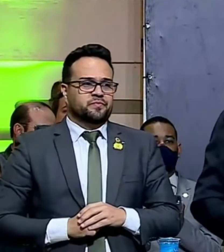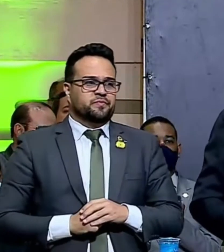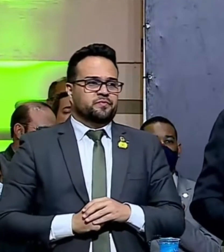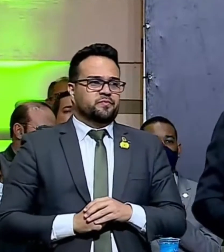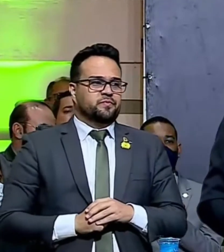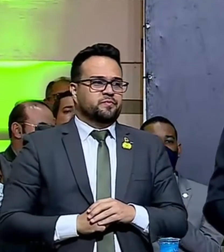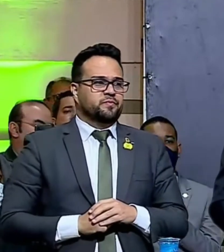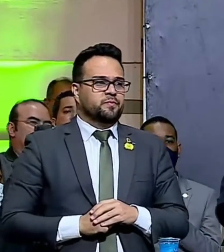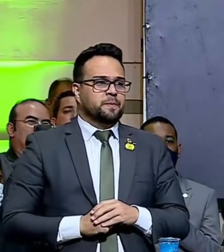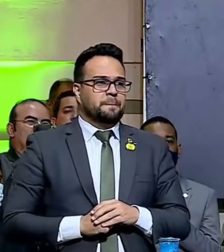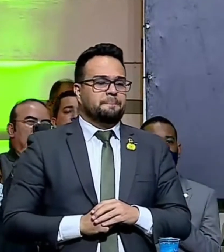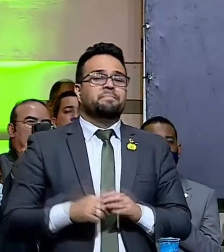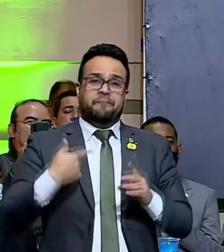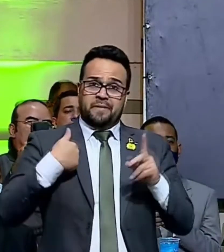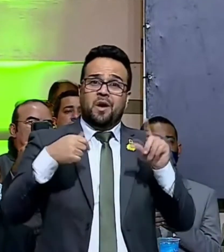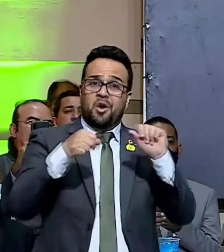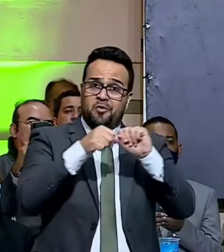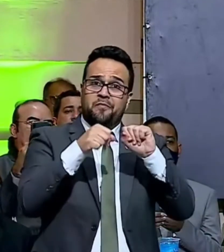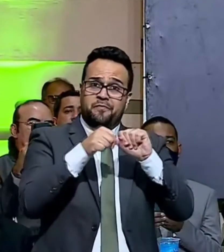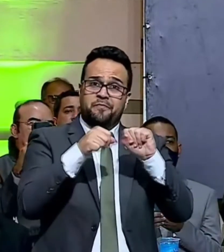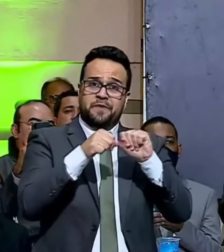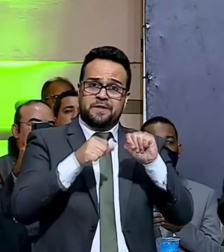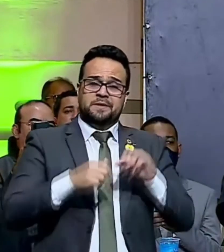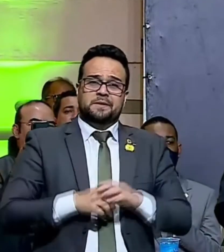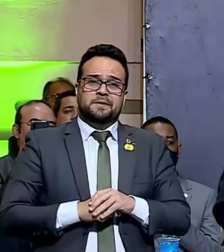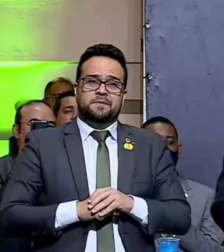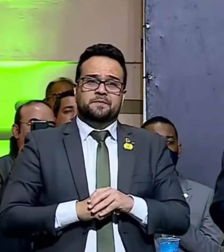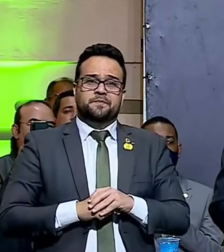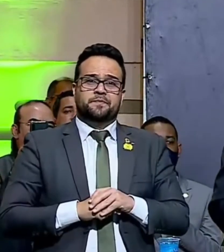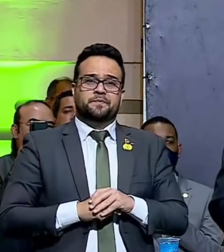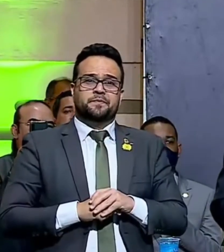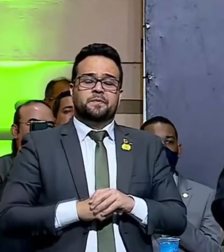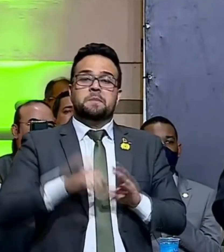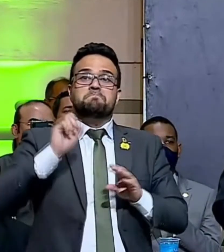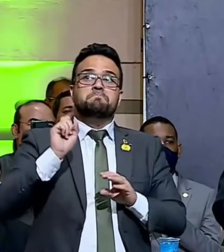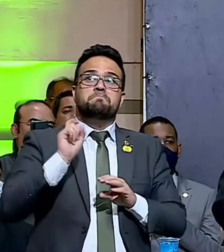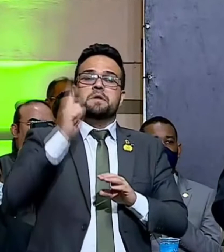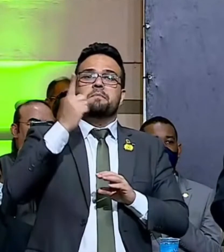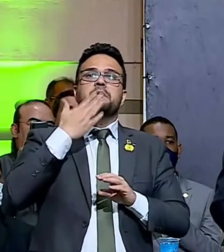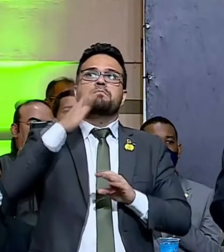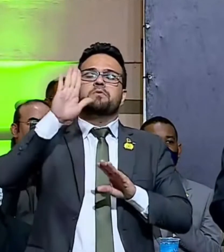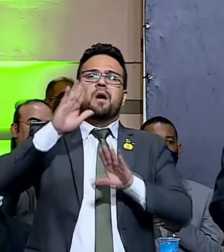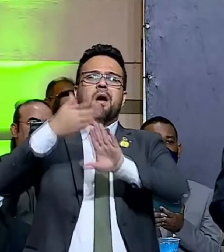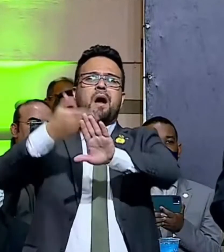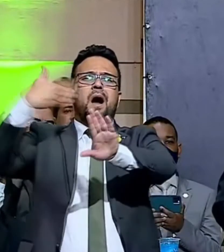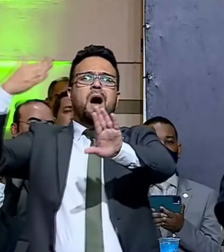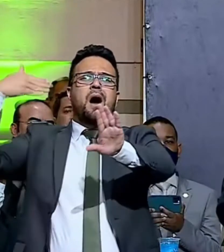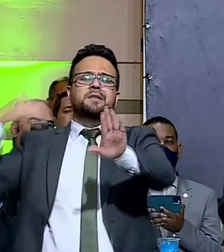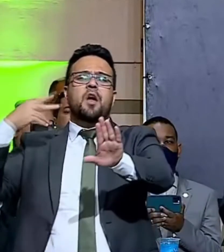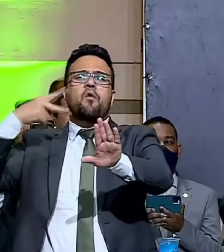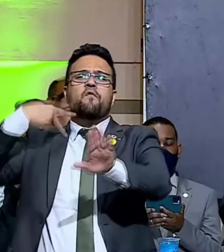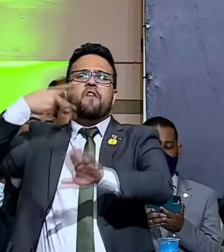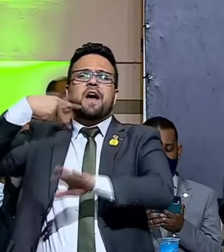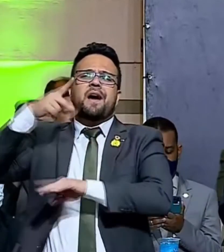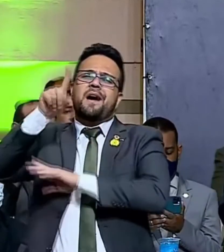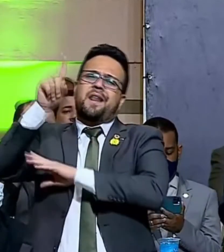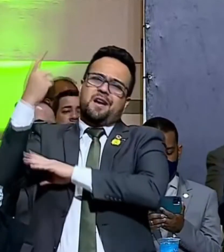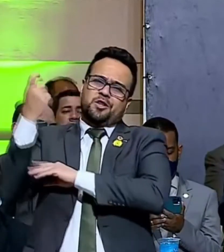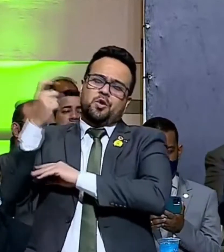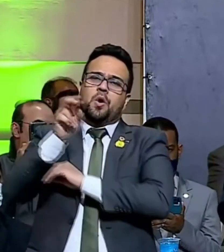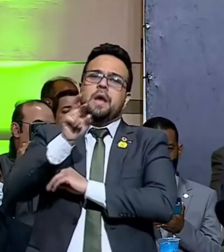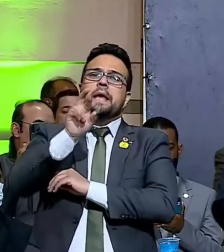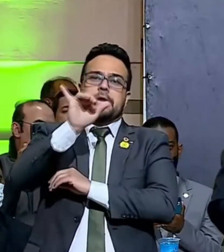Assim, eu fiz desde o meu primeiro mandato de vereador no Rio de Janeiro,